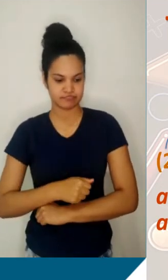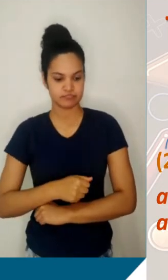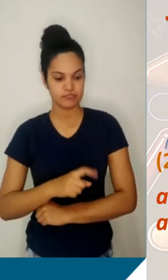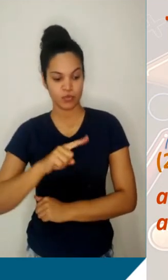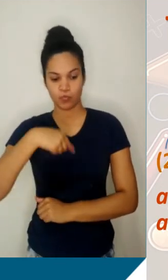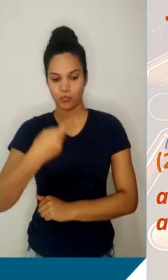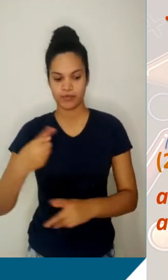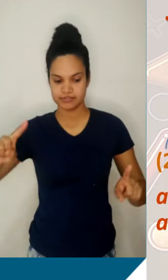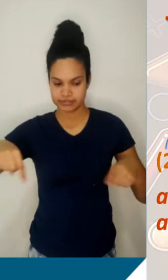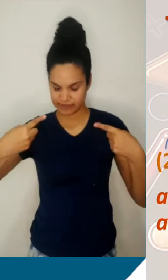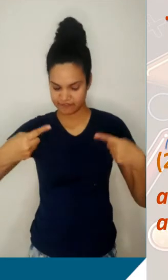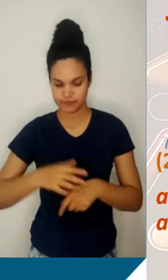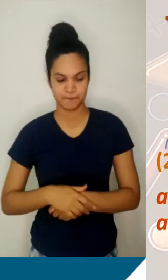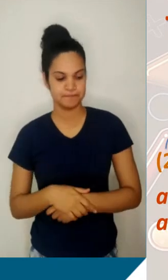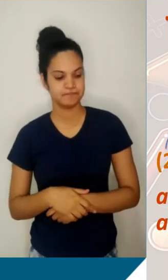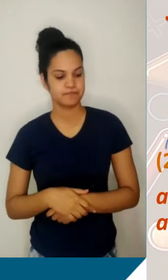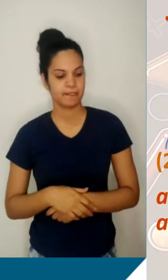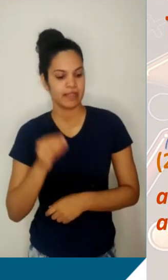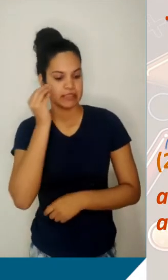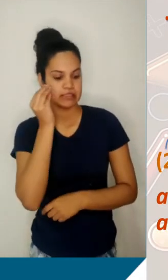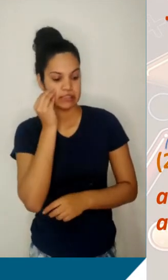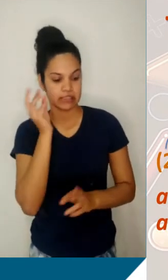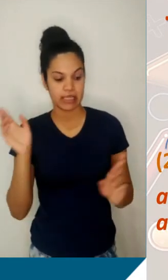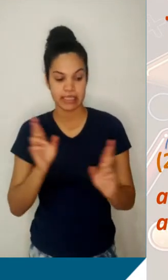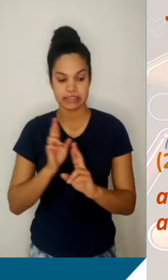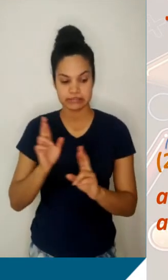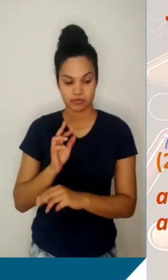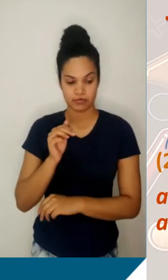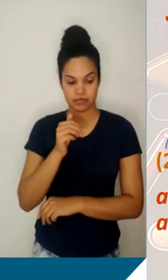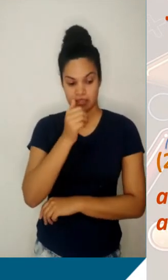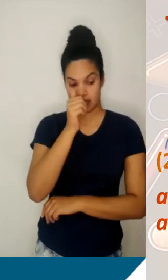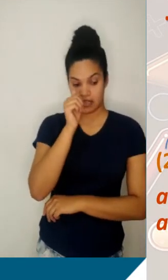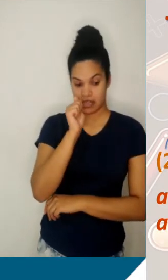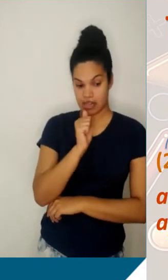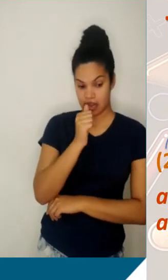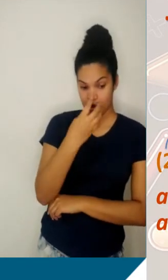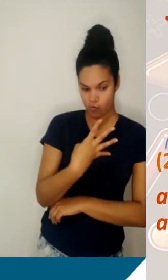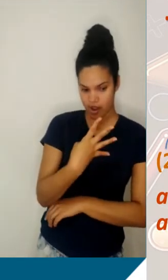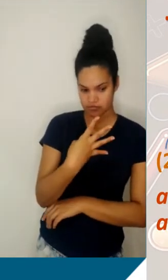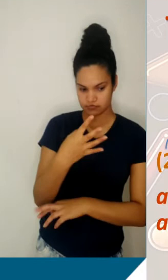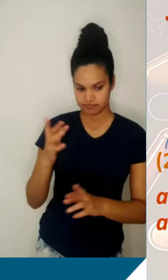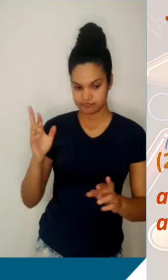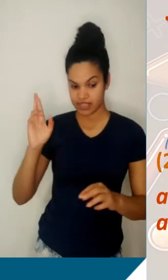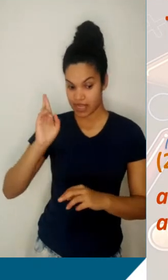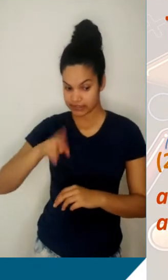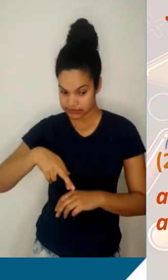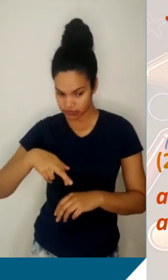Então, o nosso próximo desafio agora é tentar escrever uma relação entre o A4, a razão e o